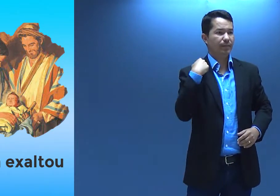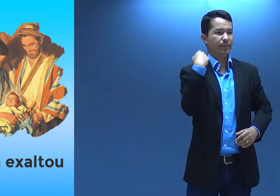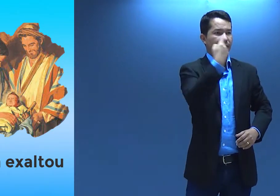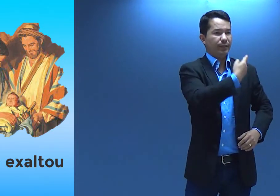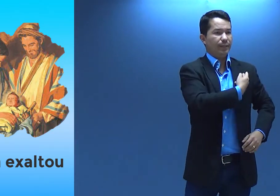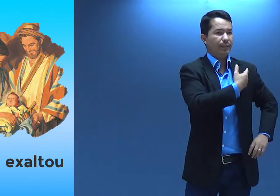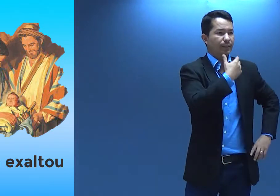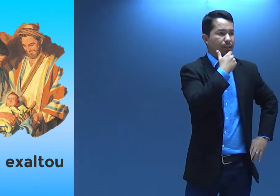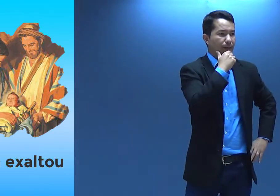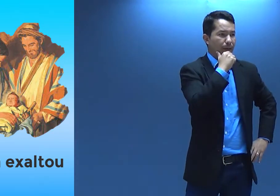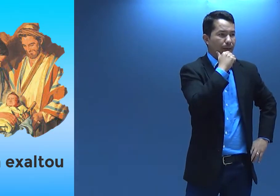Né?